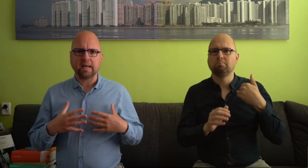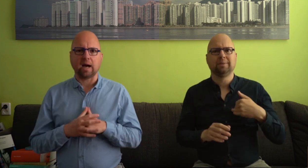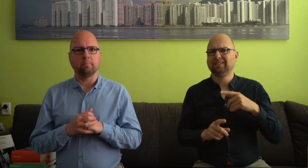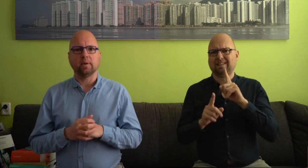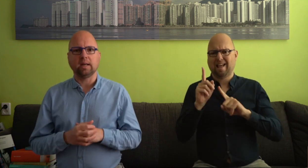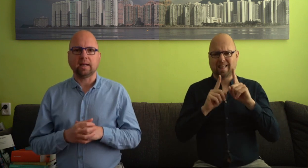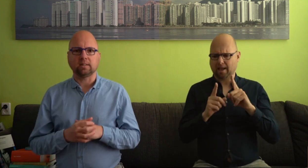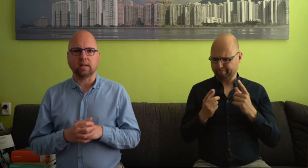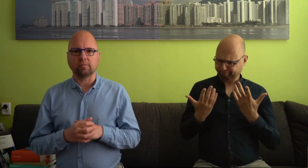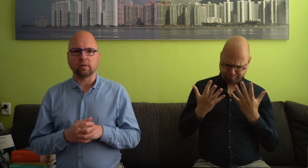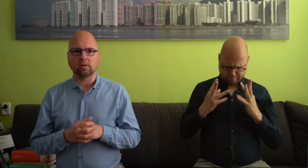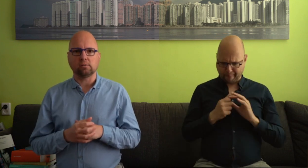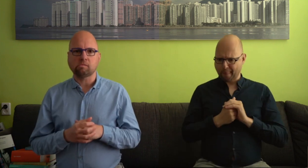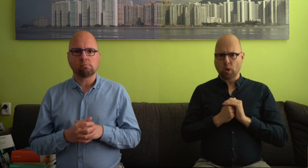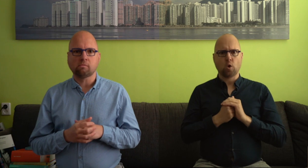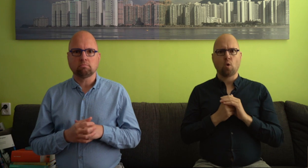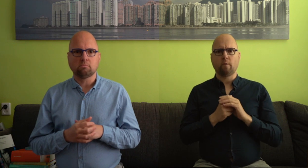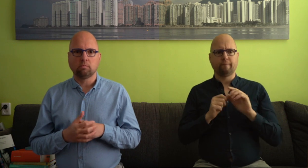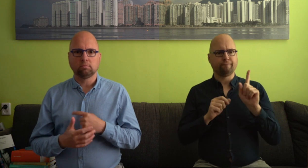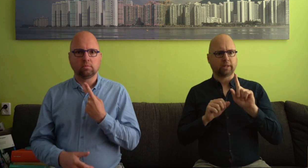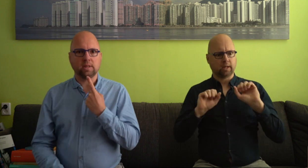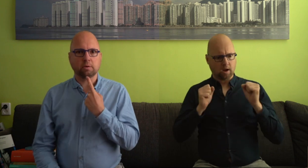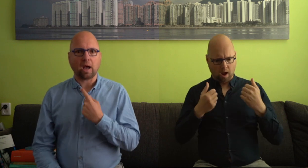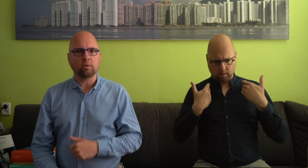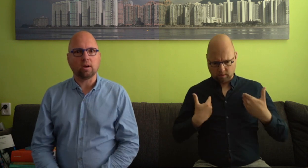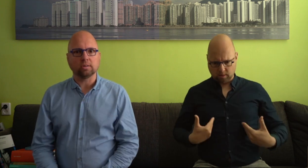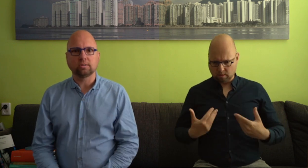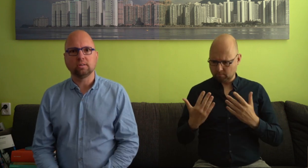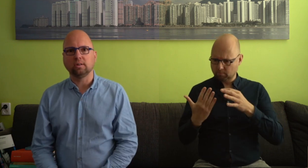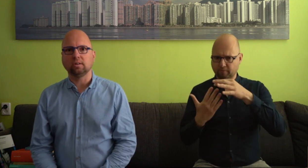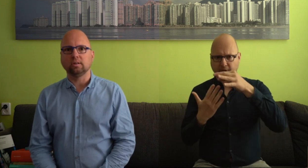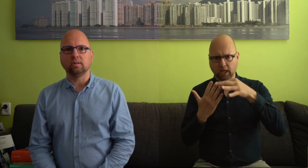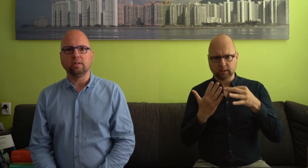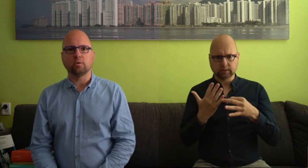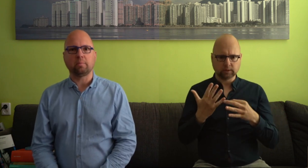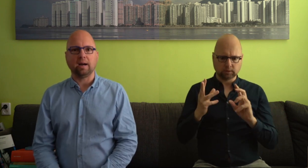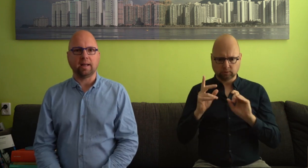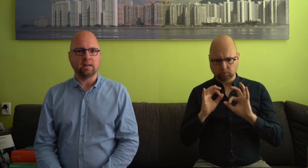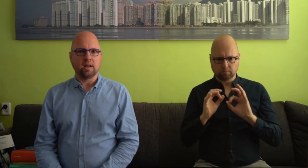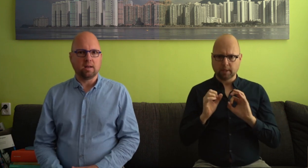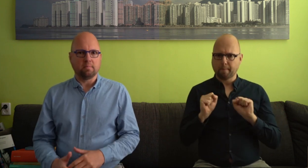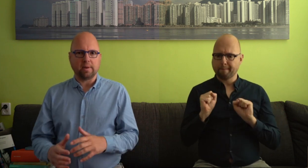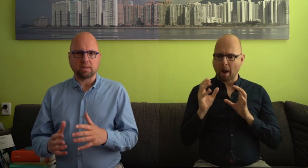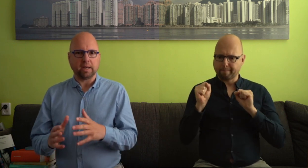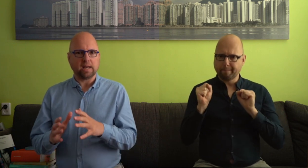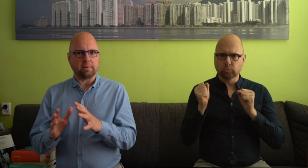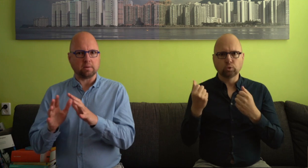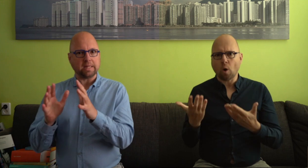lichaam? En laat ik eens even dit gebruiken als een nieuw gebaar. Nee, mensen beginnen met de